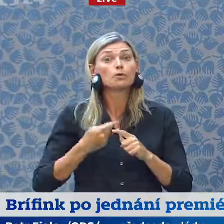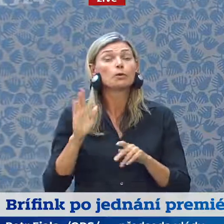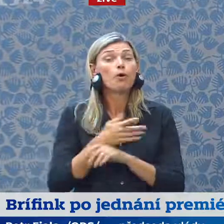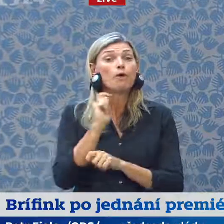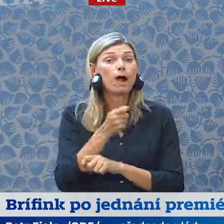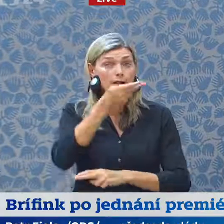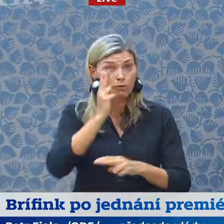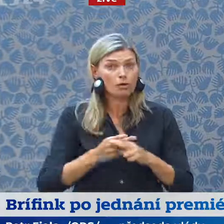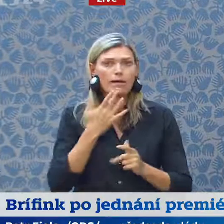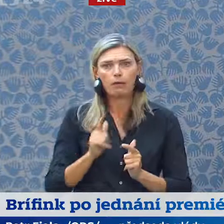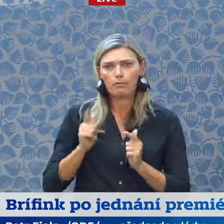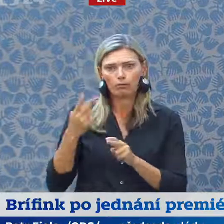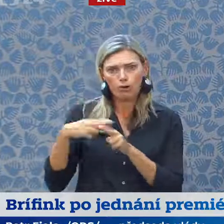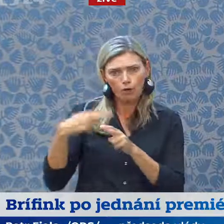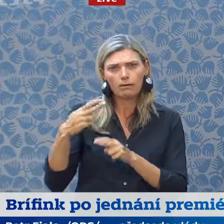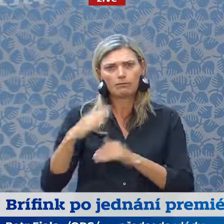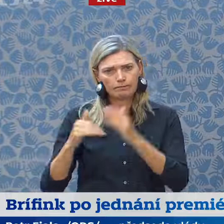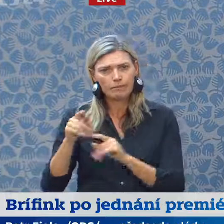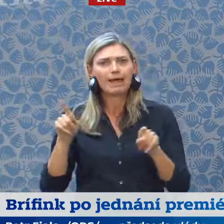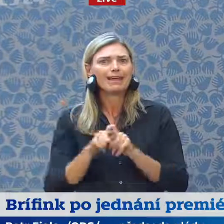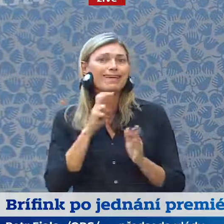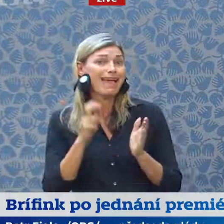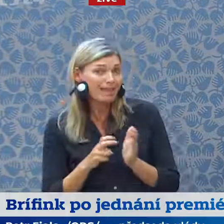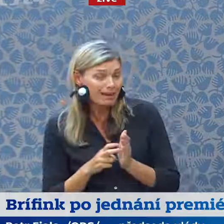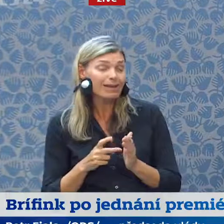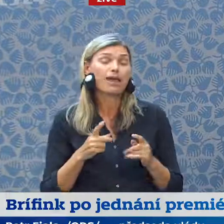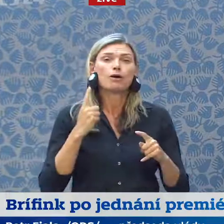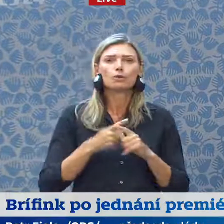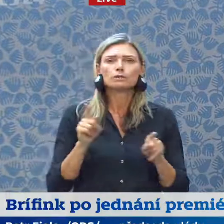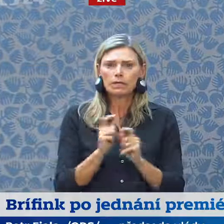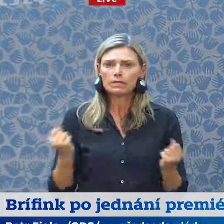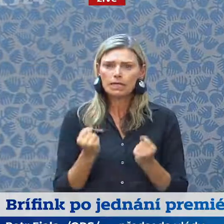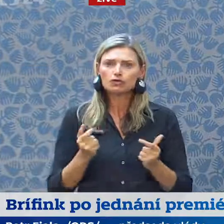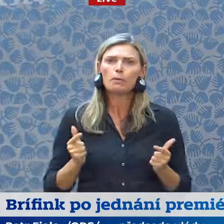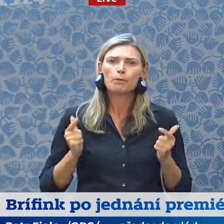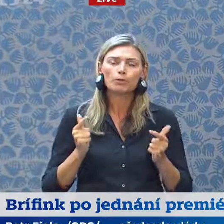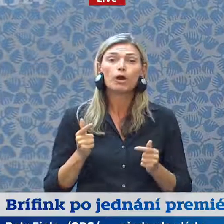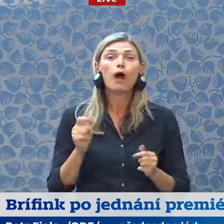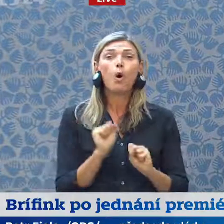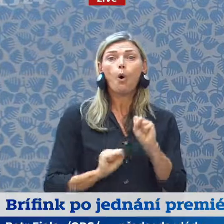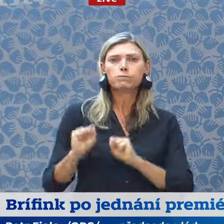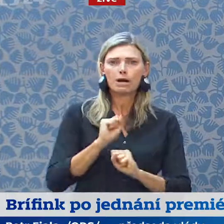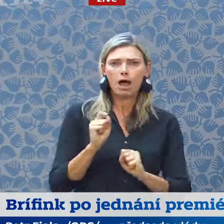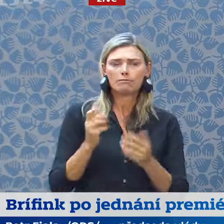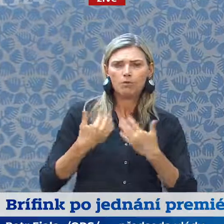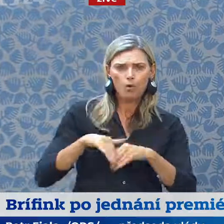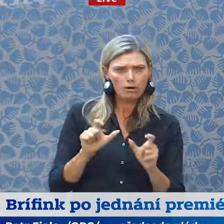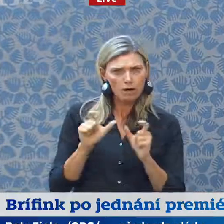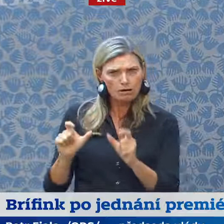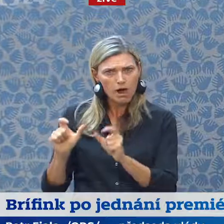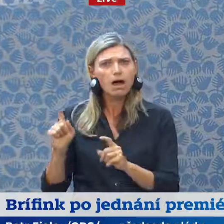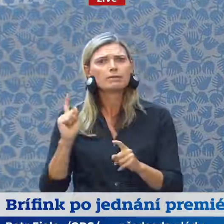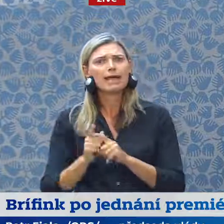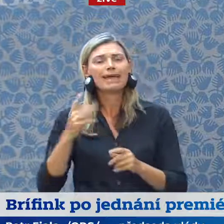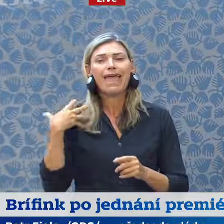energetické bezpečnosti, což už jsem se zmínil, tak jsme se bavili také o posilování evropské obrany, schopnosti strategické odolnosti